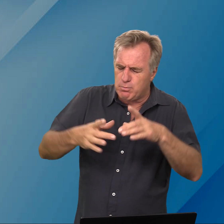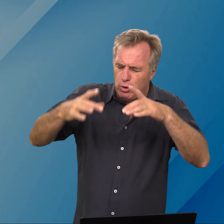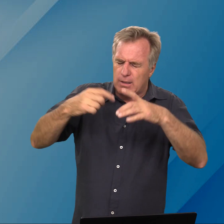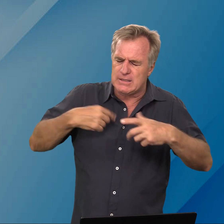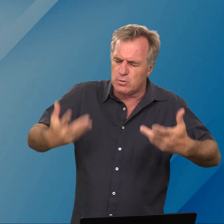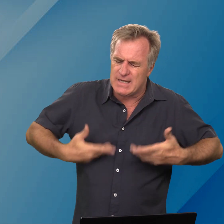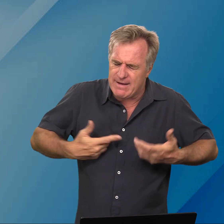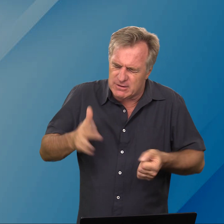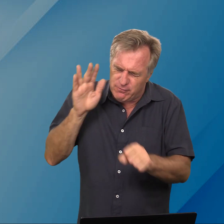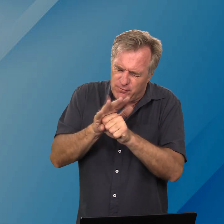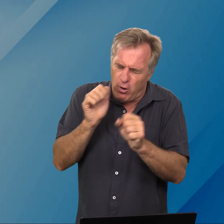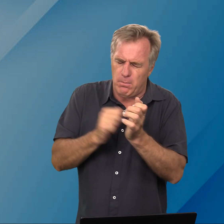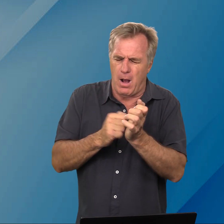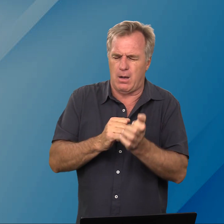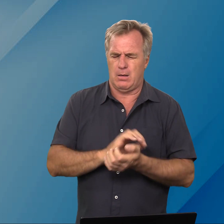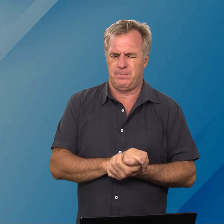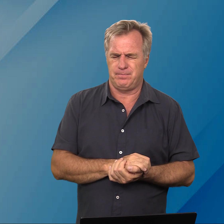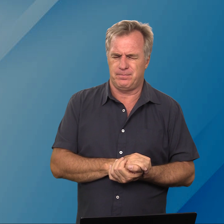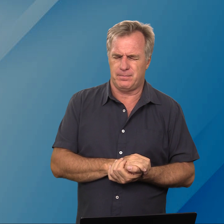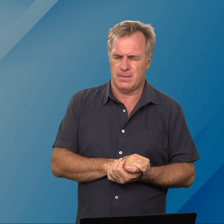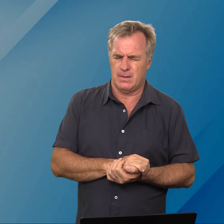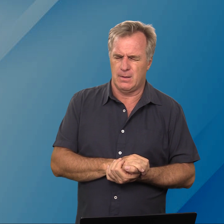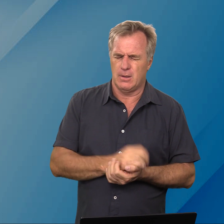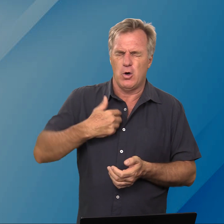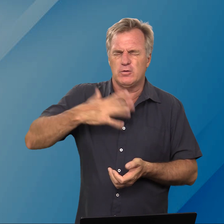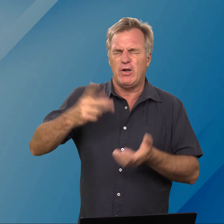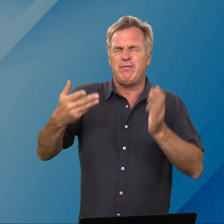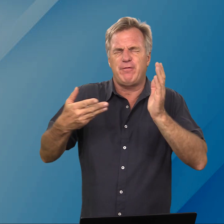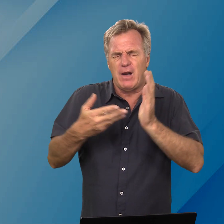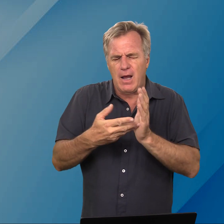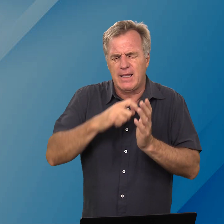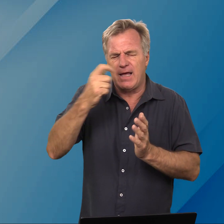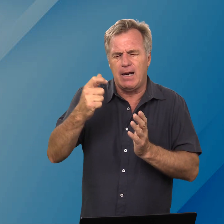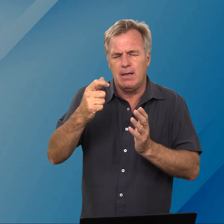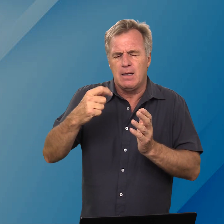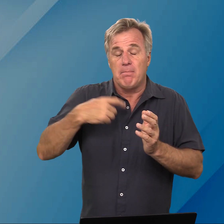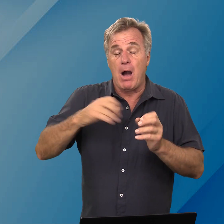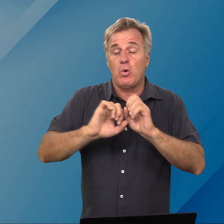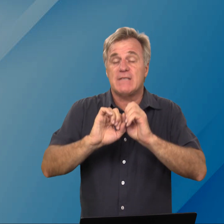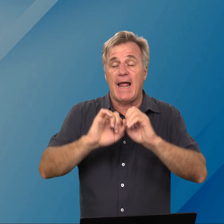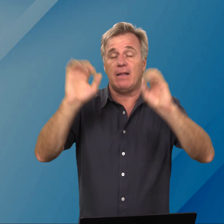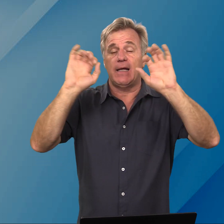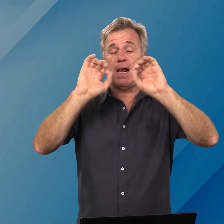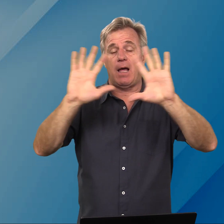botelkies ons levens vol maak ons wil jy vra heren maak ons helder lig